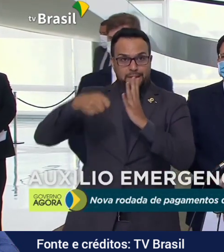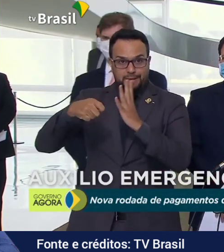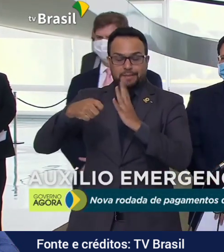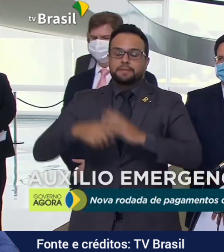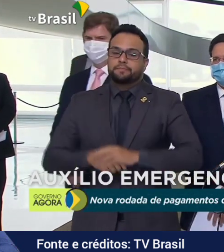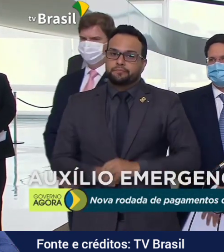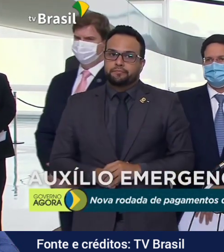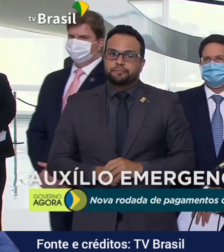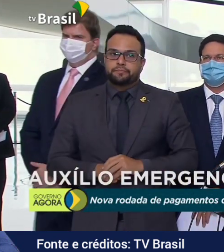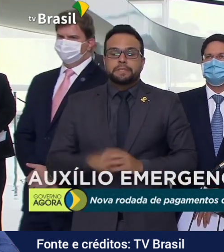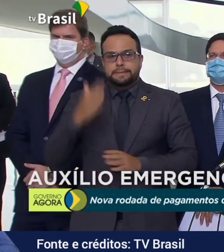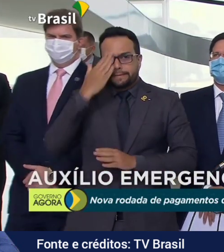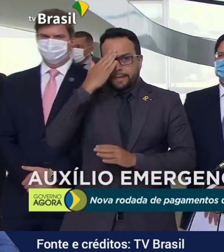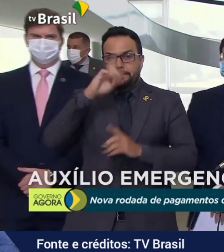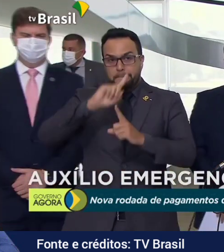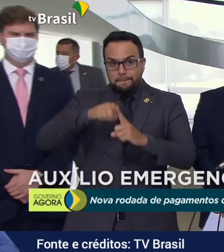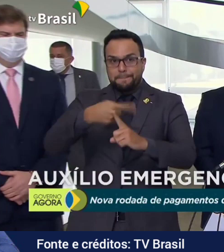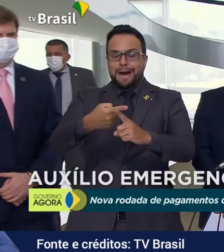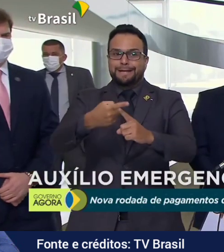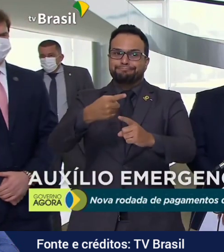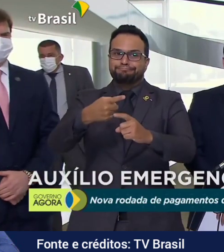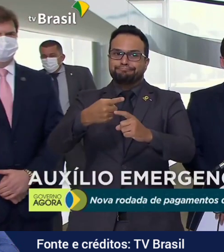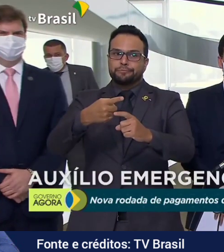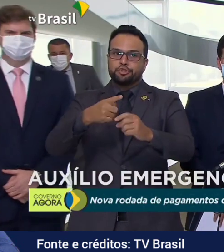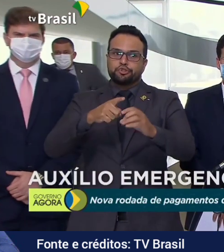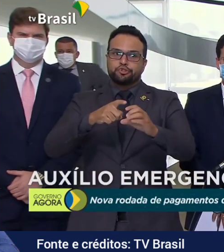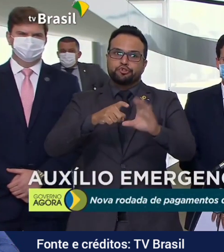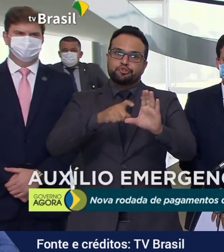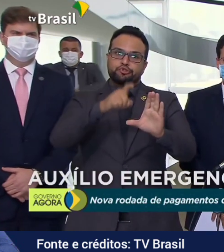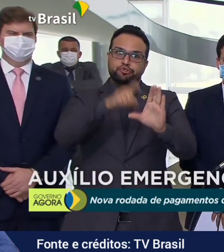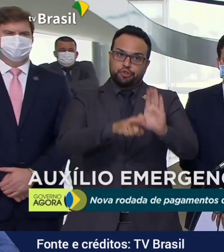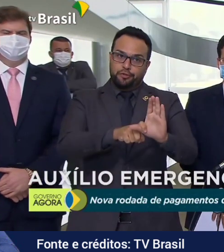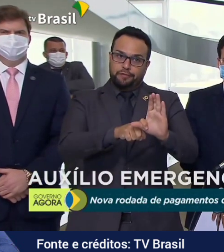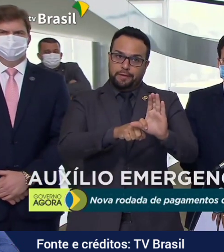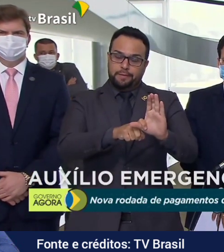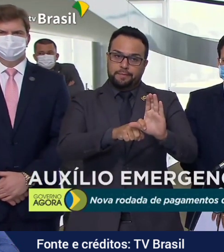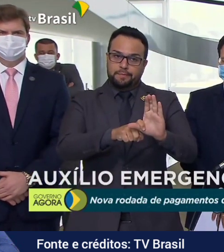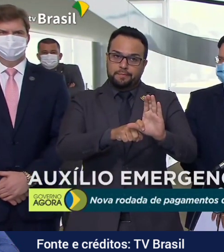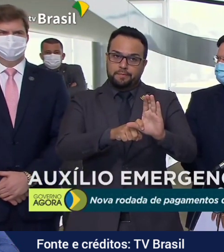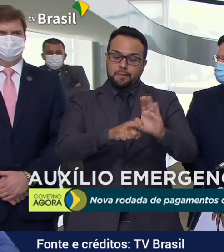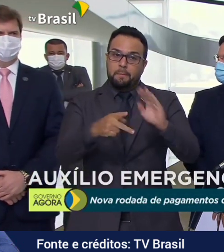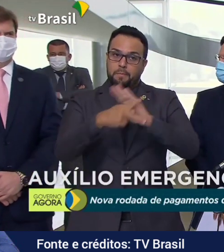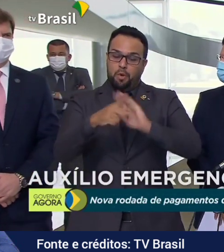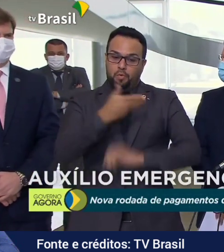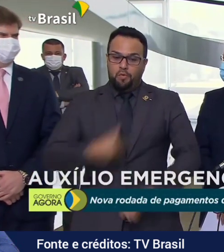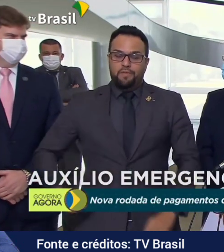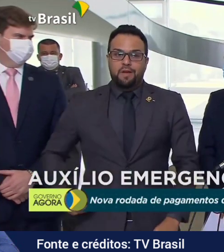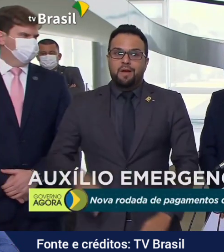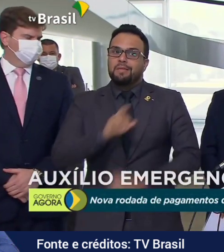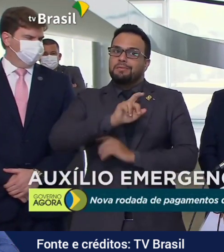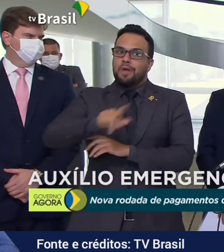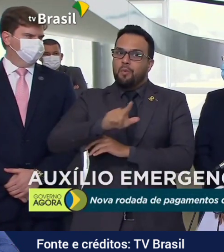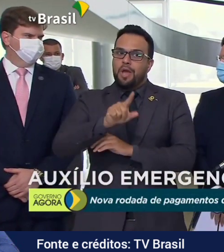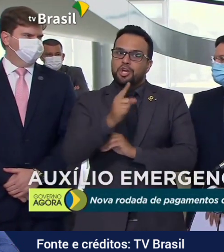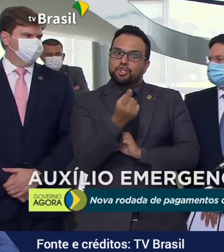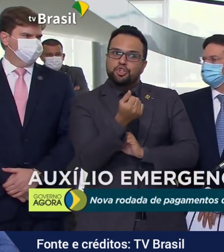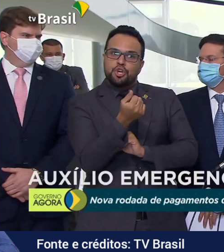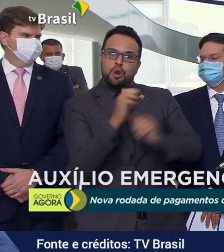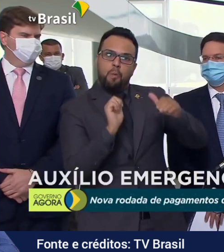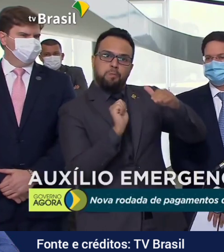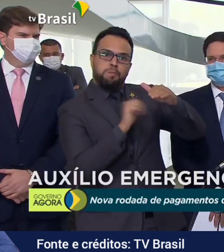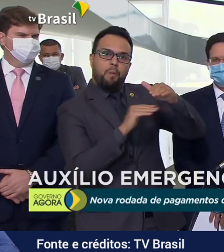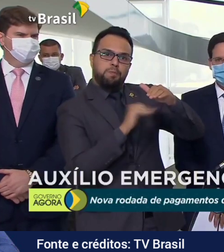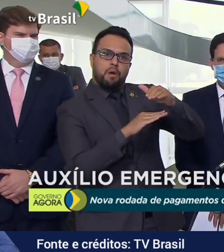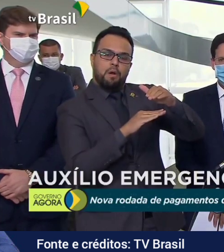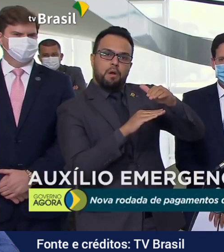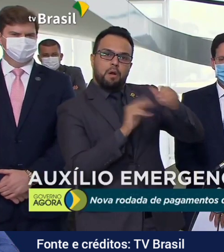endividamento da União. Isso não é dinheiro que estava no cofre, isso pesa para